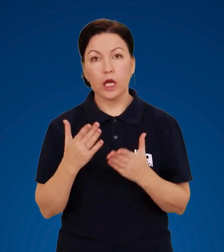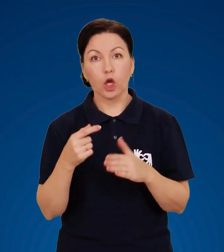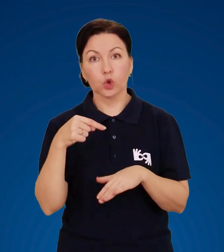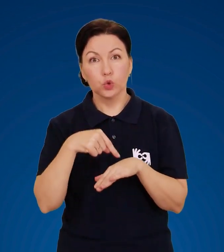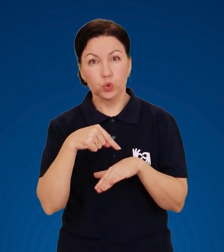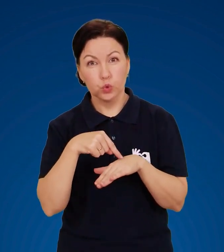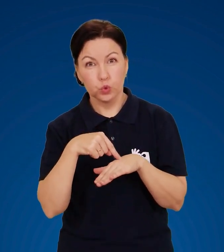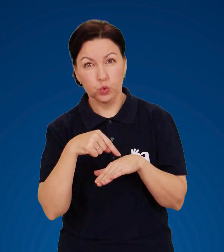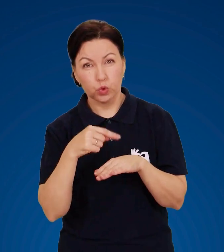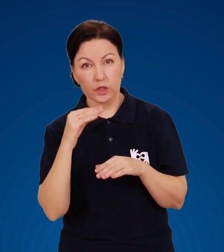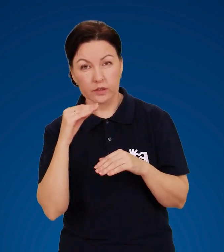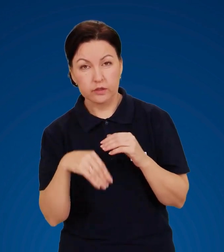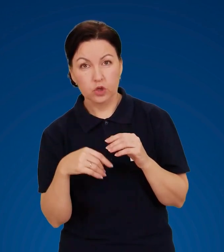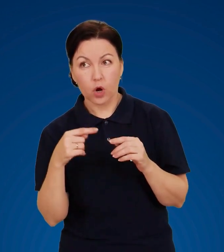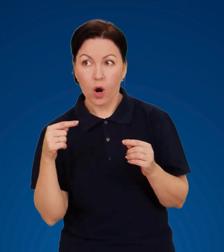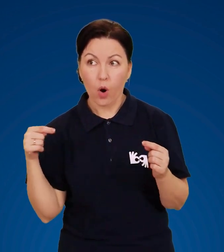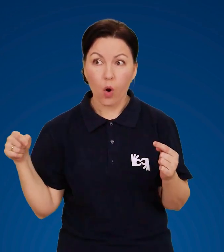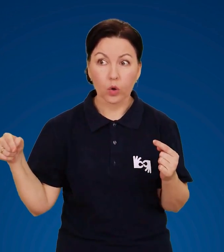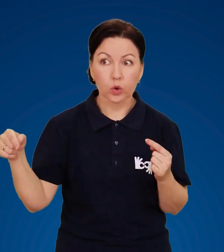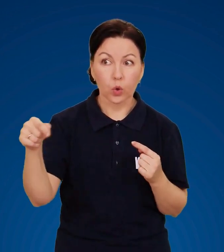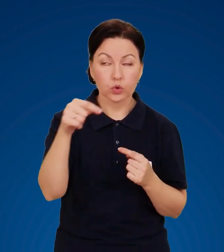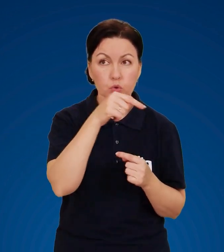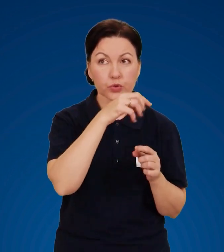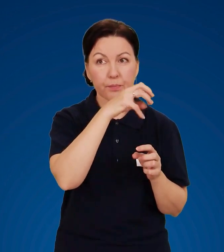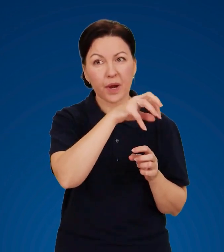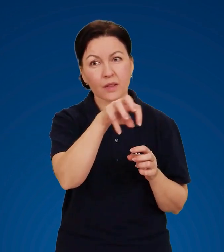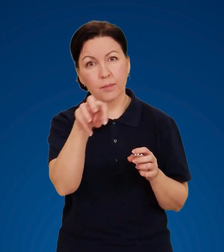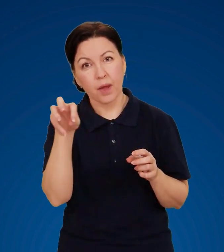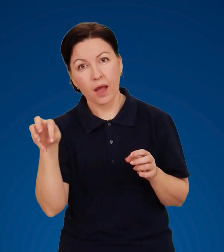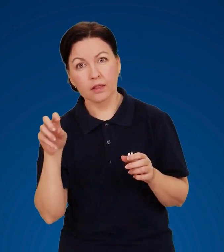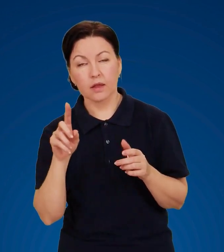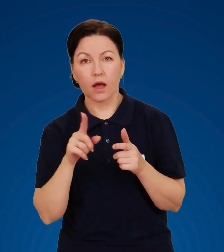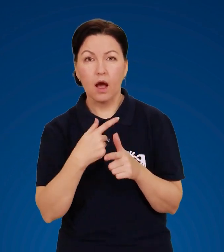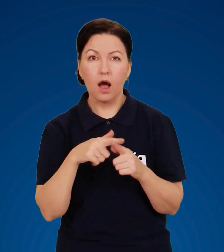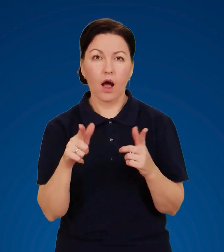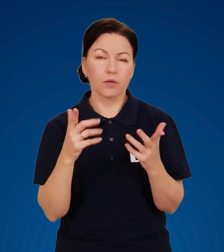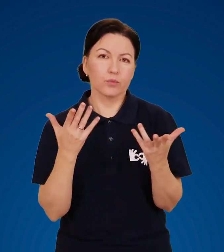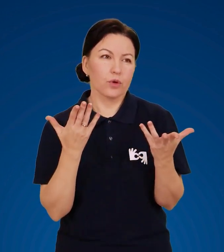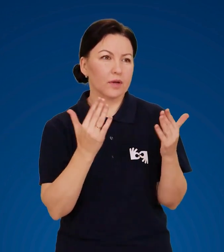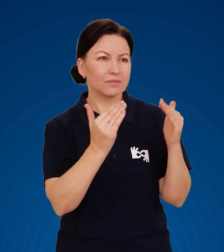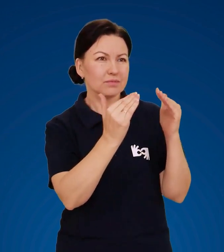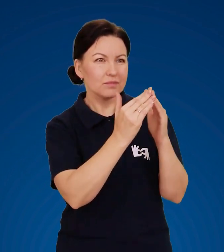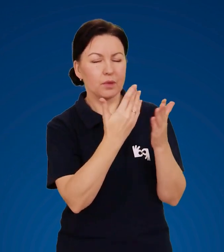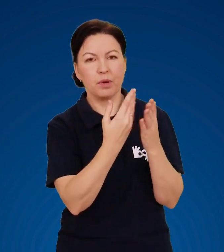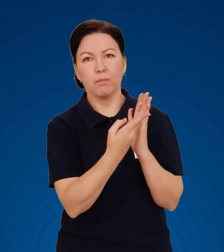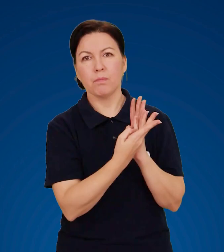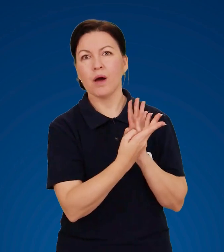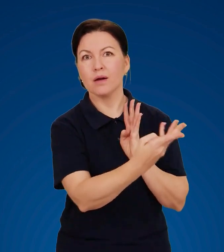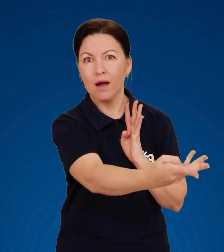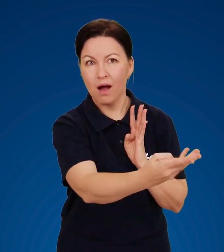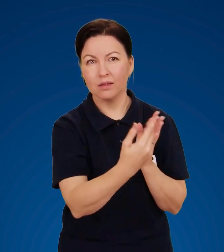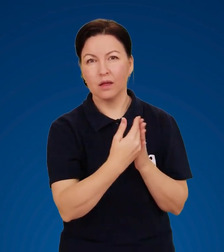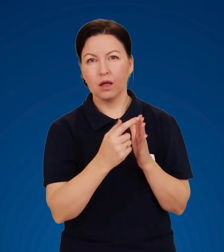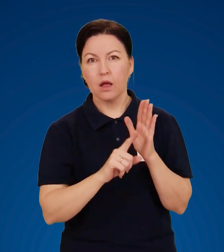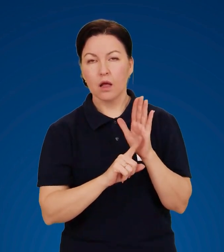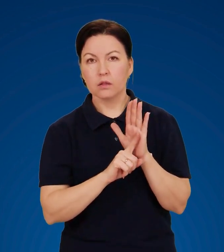Якщо відчули у схованці, що оточуючи вас предмети або частина споруд, скажімо паркан,